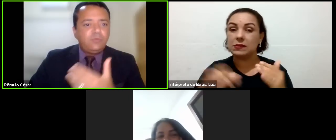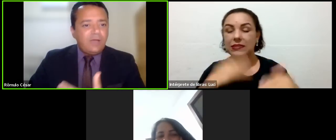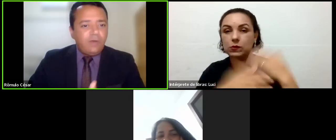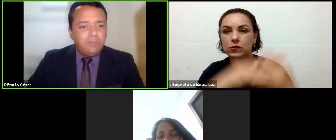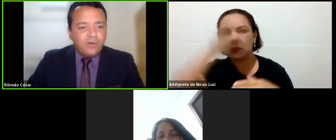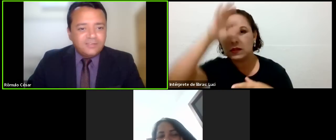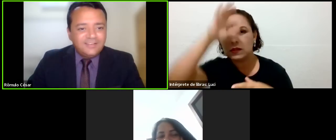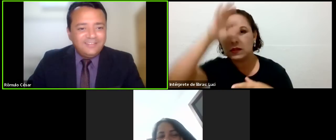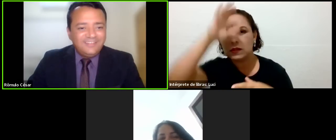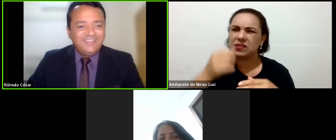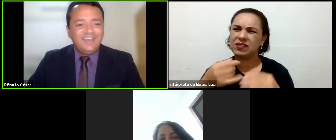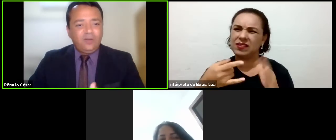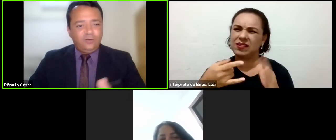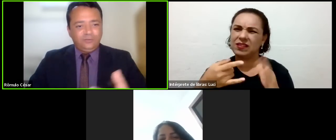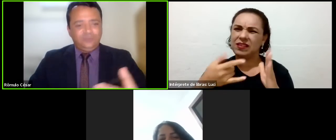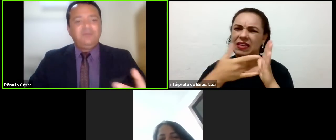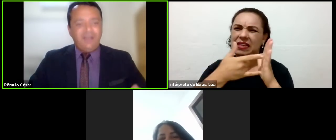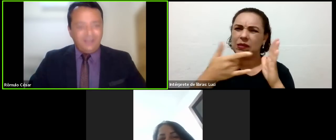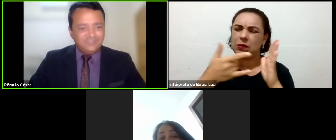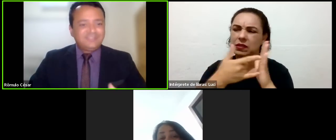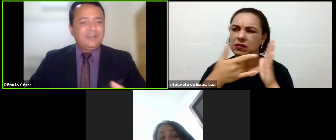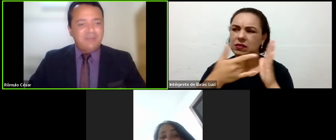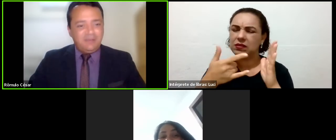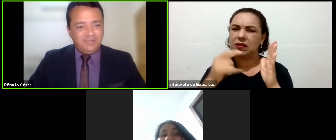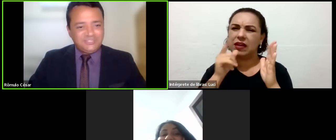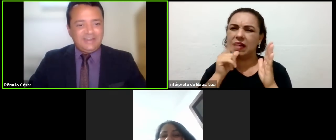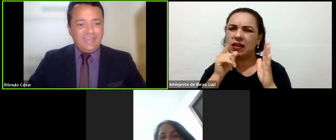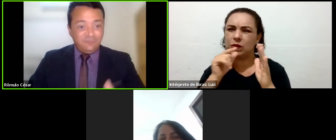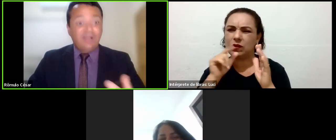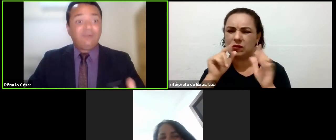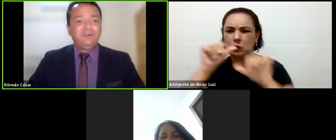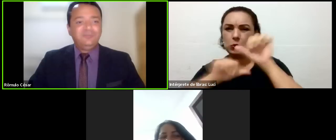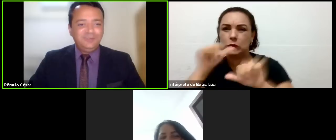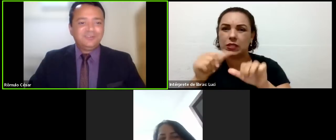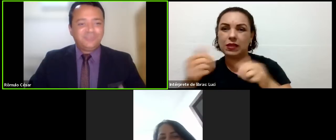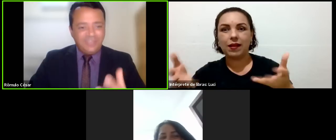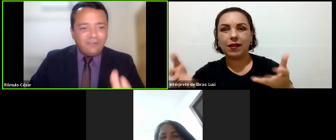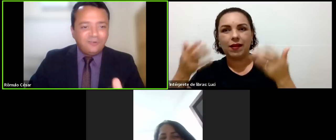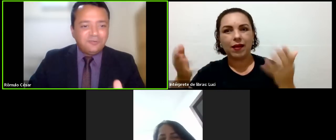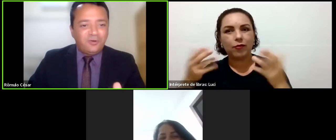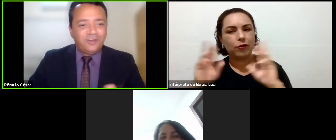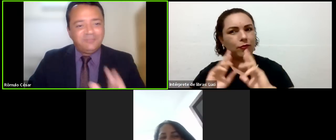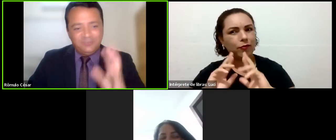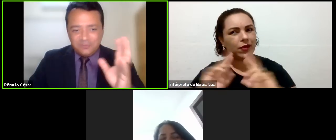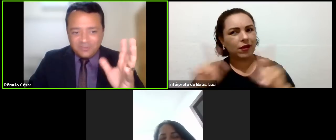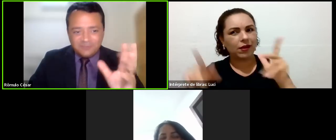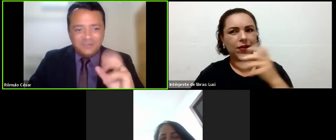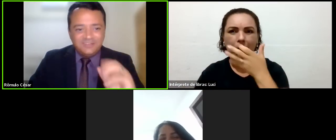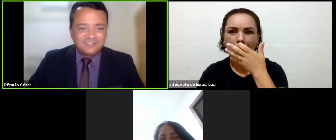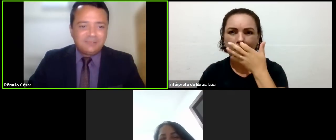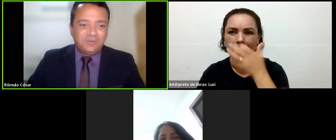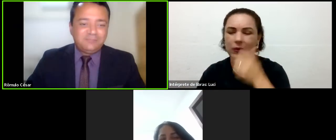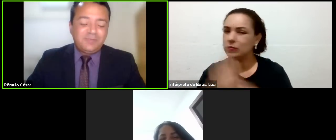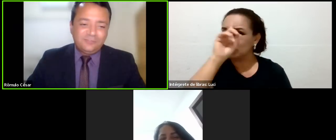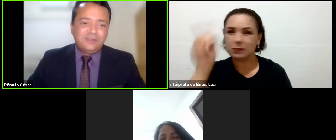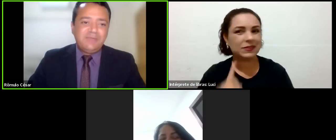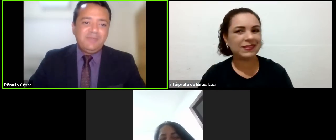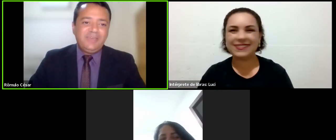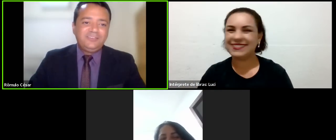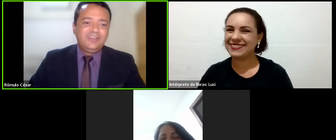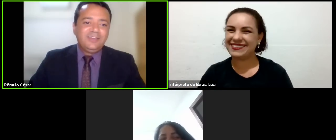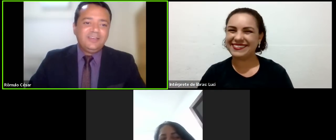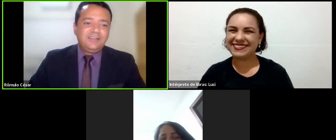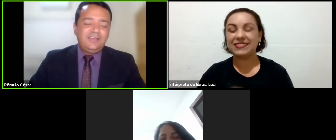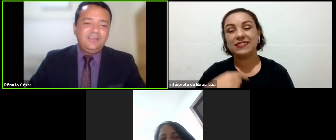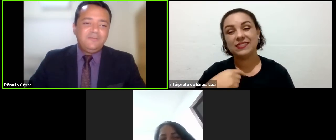eu estou tomando água morta. agora eu vou tomar uma água extremamente leve, uma água viva. Eu sei que a água não morre, mas foi mais ou menos isso que passou na